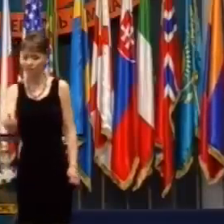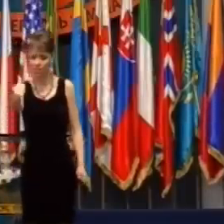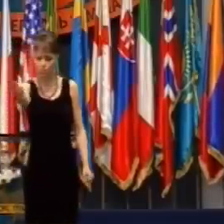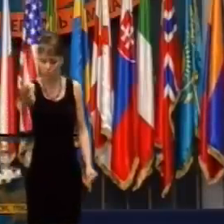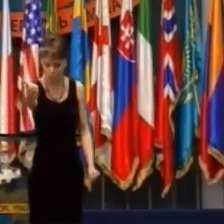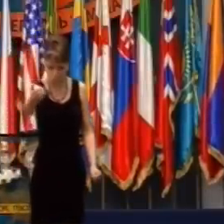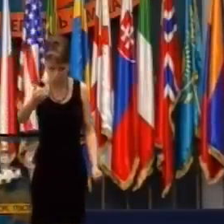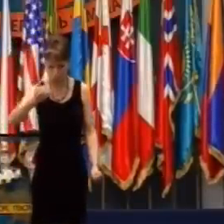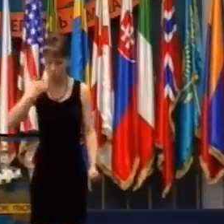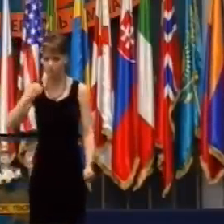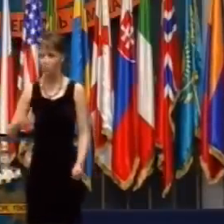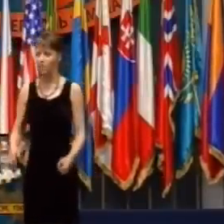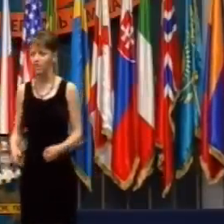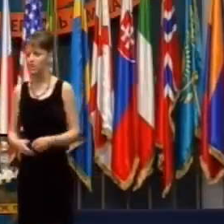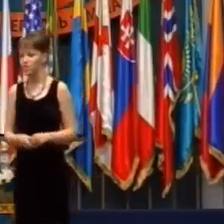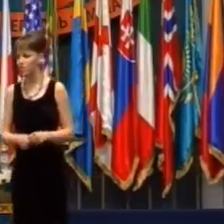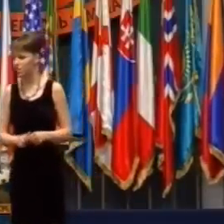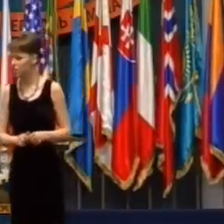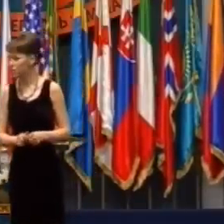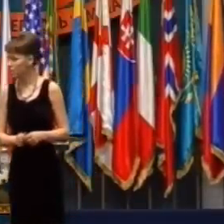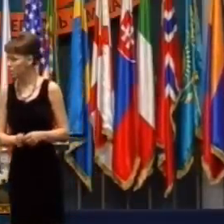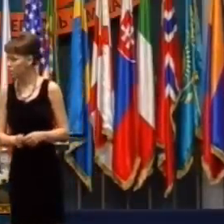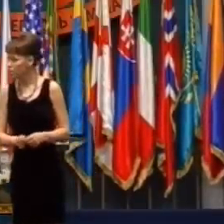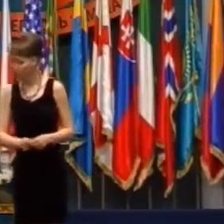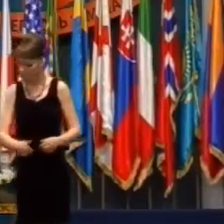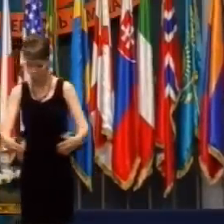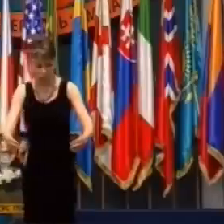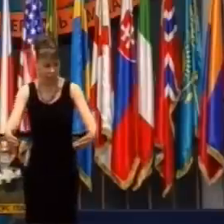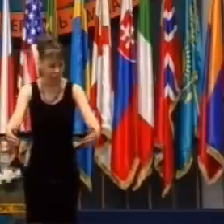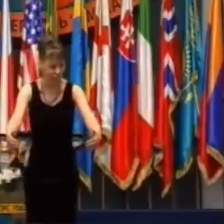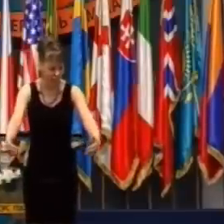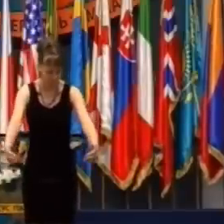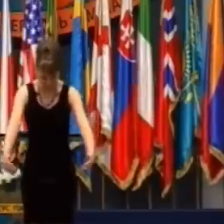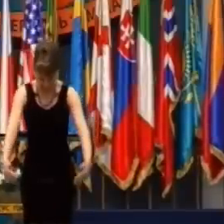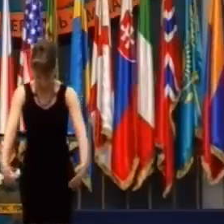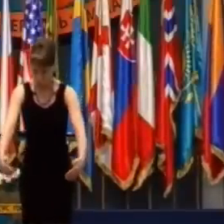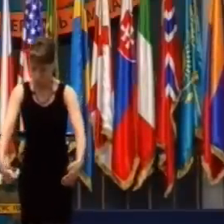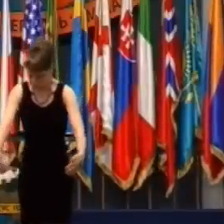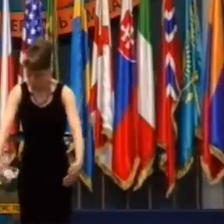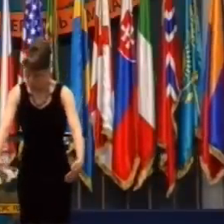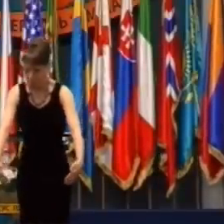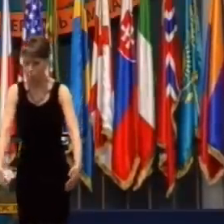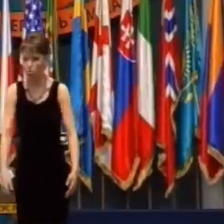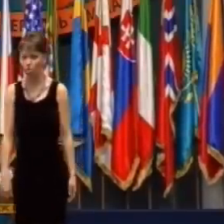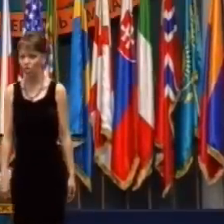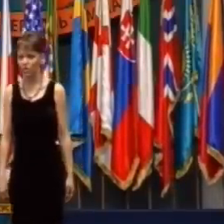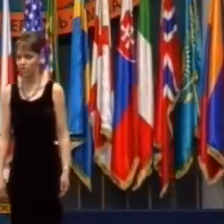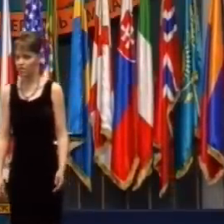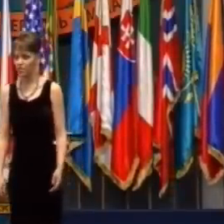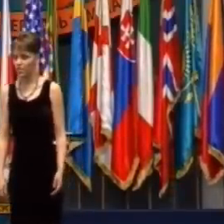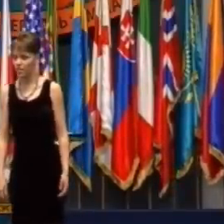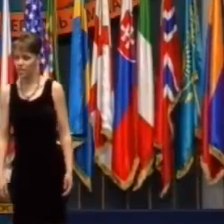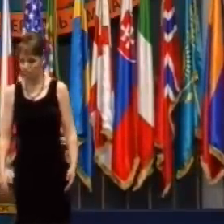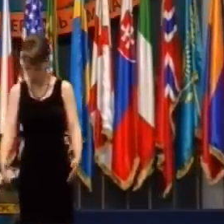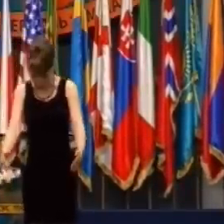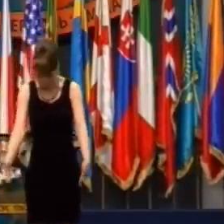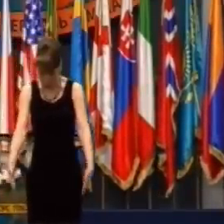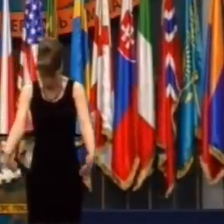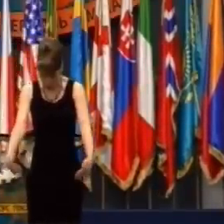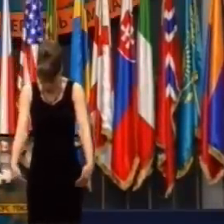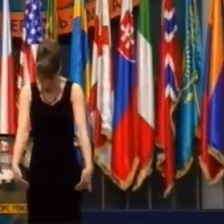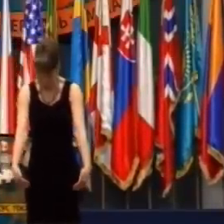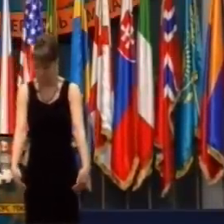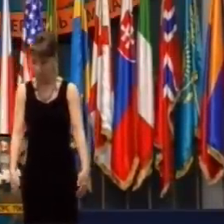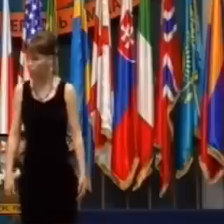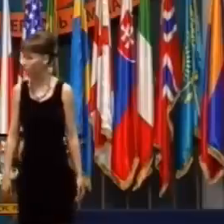Nechal som ísť iné autá a ten človek sa dostal priamo proti mne a stále sa